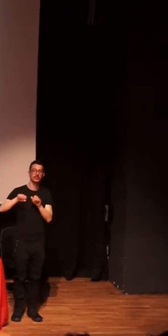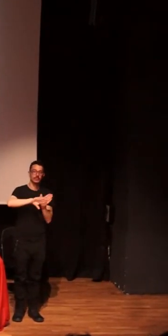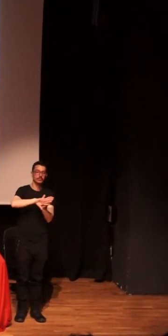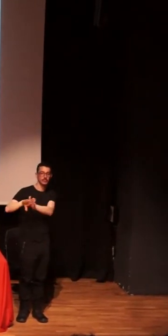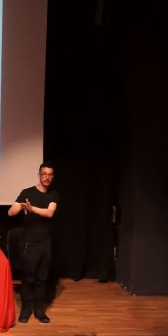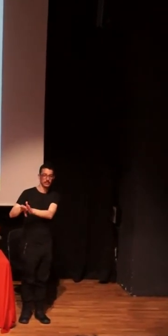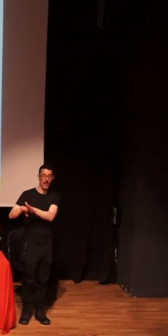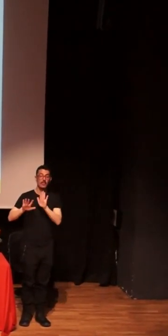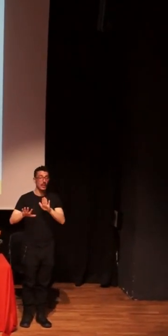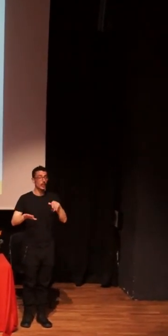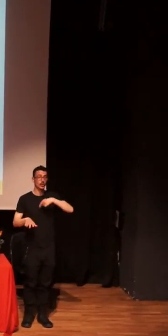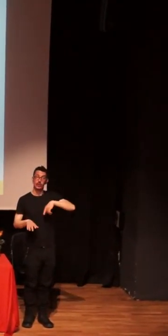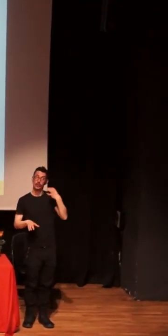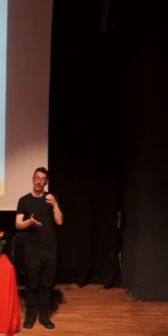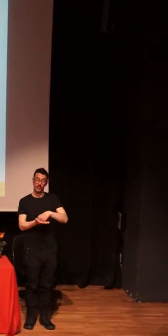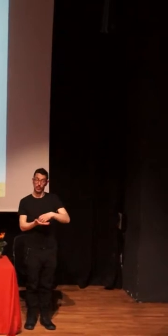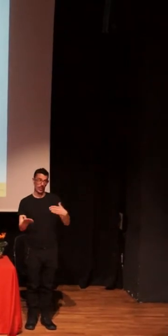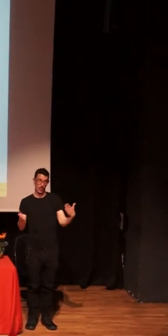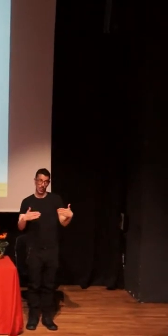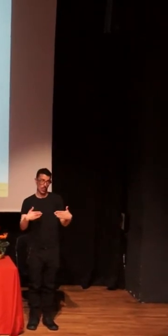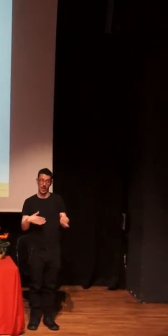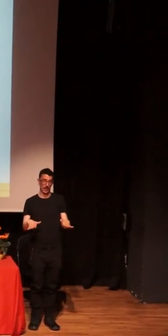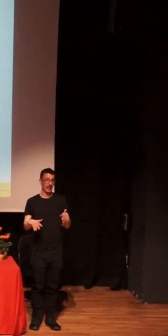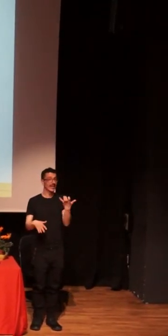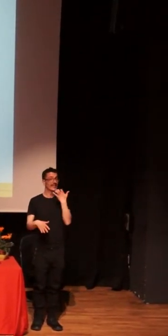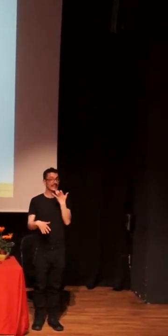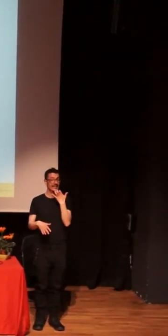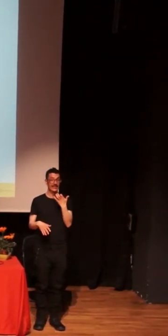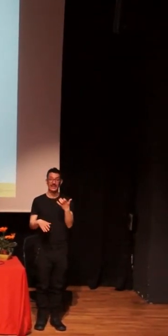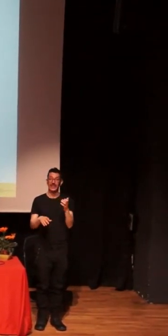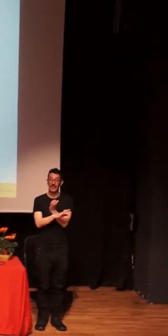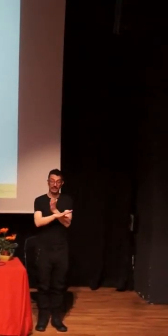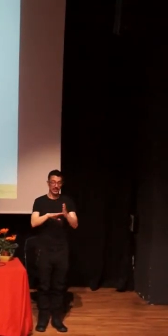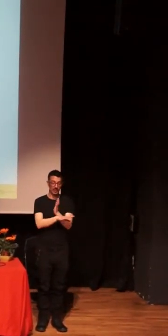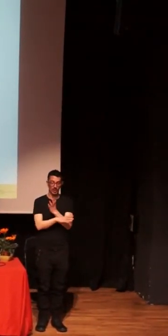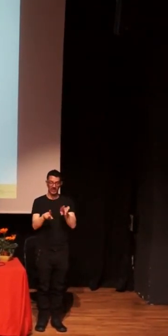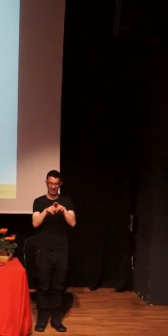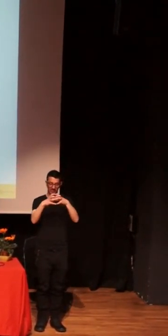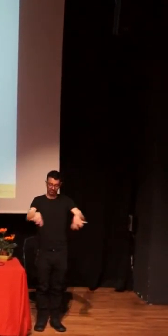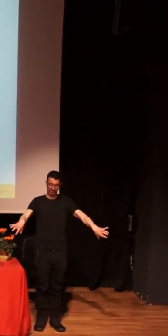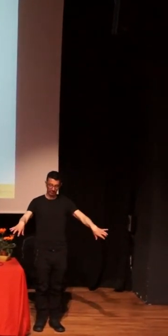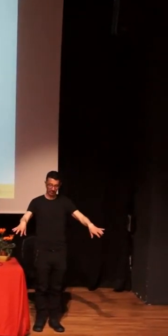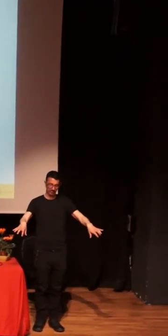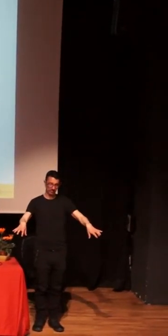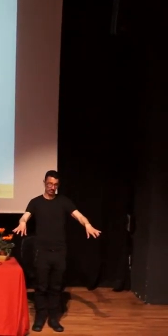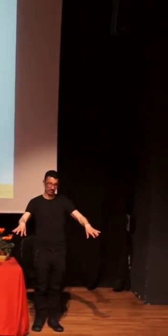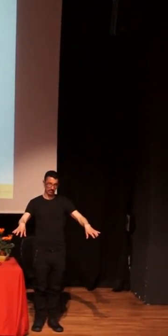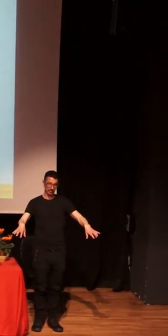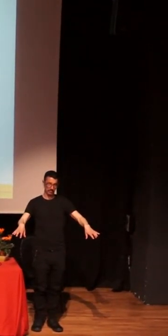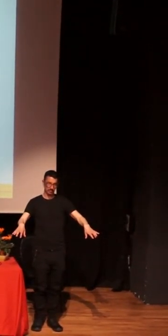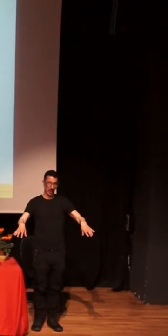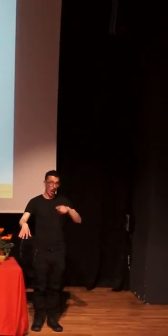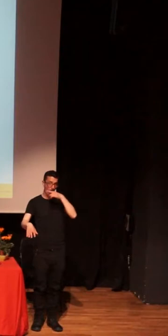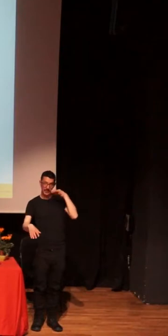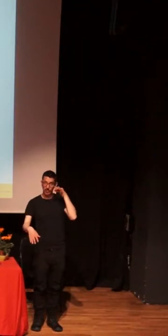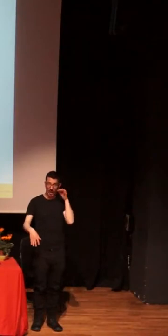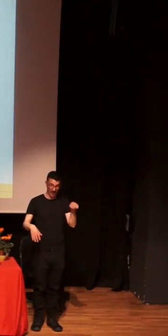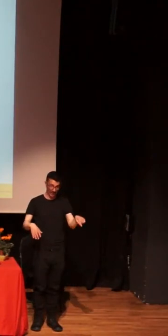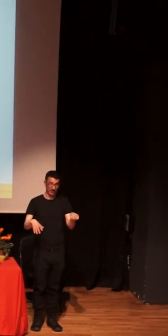que, mientras no ahondemos en todas estas divisiones que provocan la vulnerabilidad entre hombres y mujeres, entre las